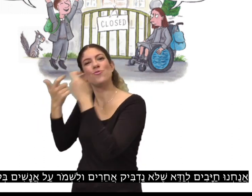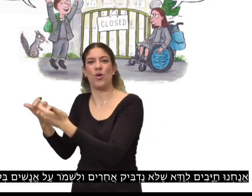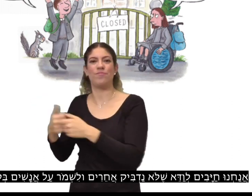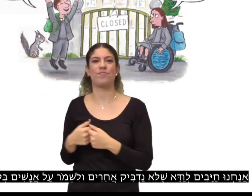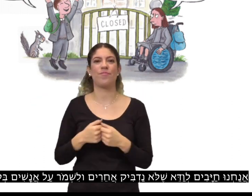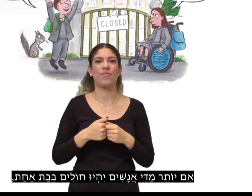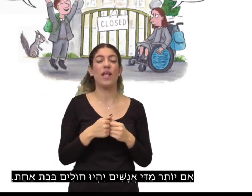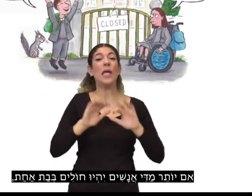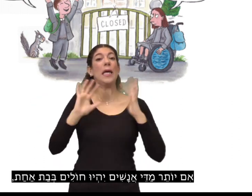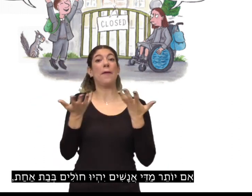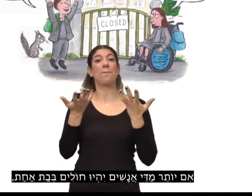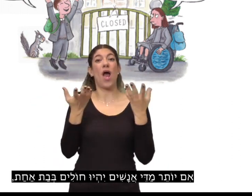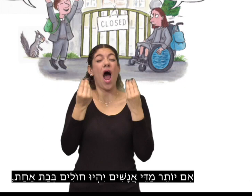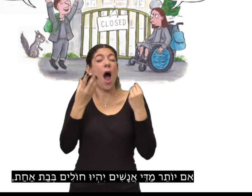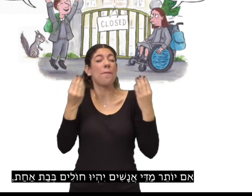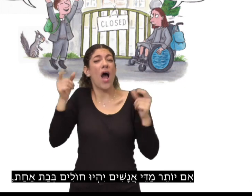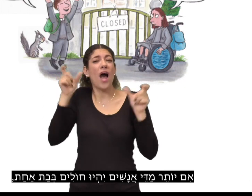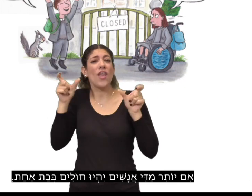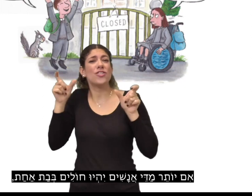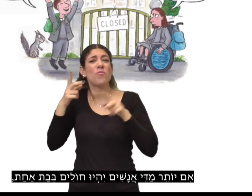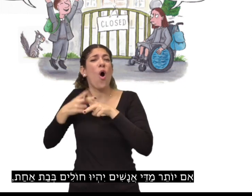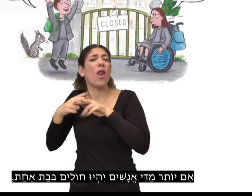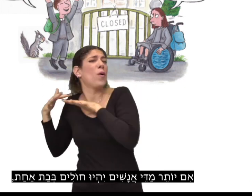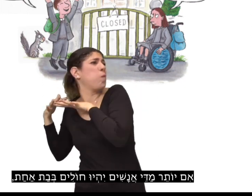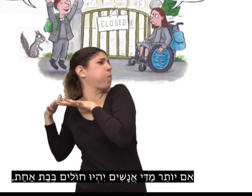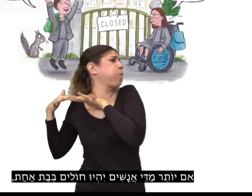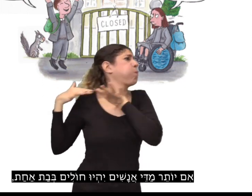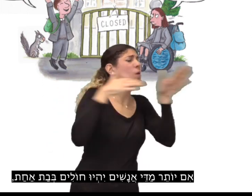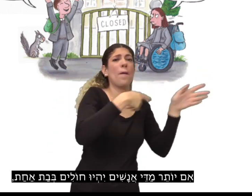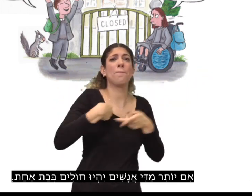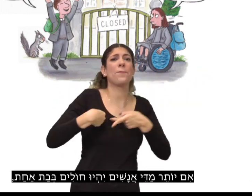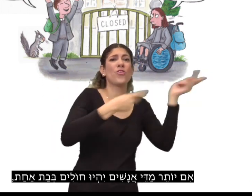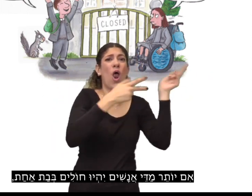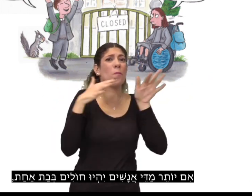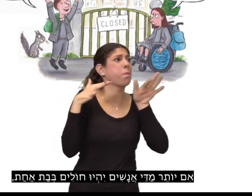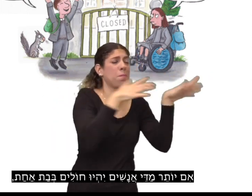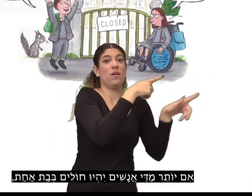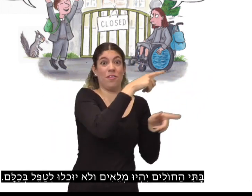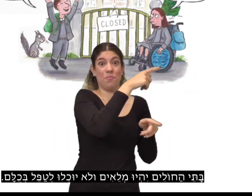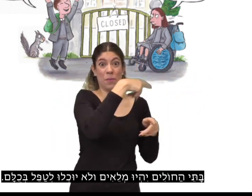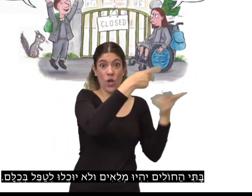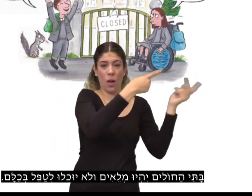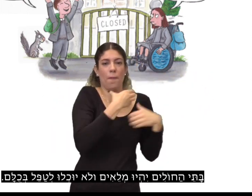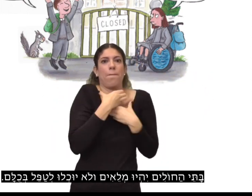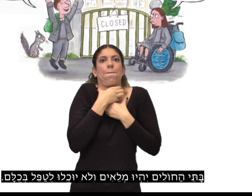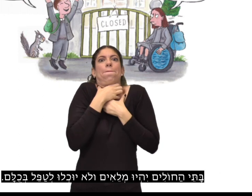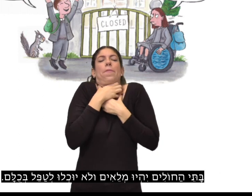אם יותר מדי האנשים יהיו חולים בבת אחת, בתי החולים יהיו מלאים